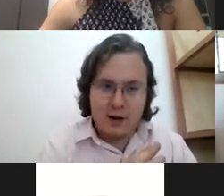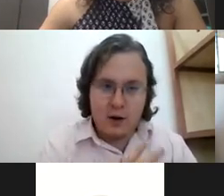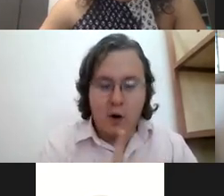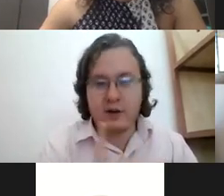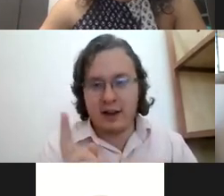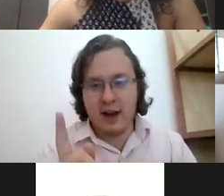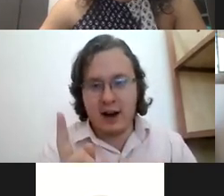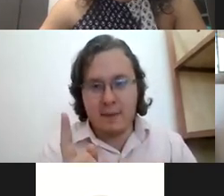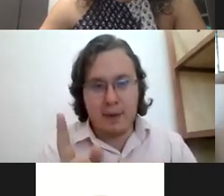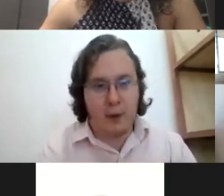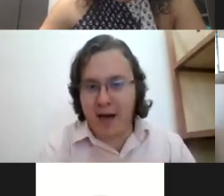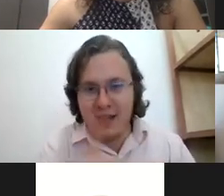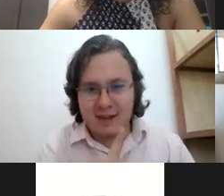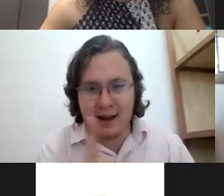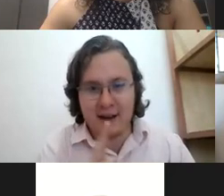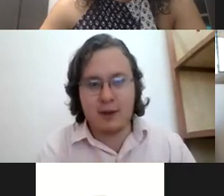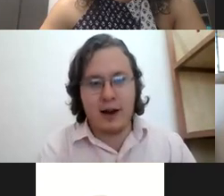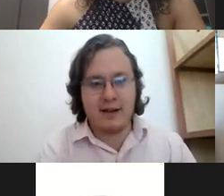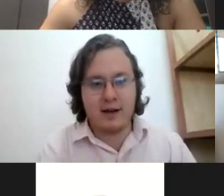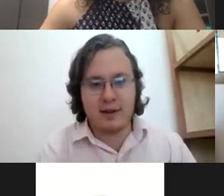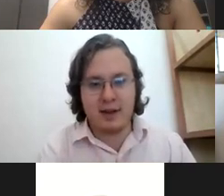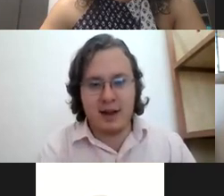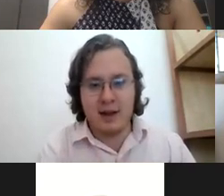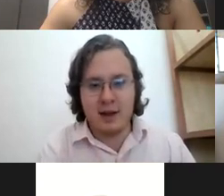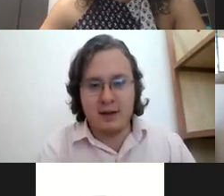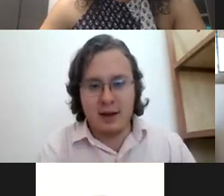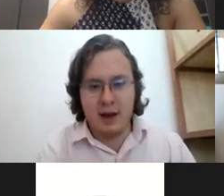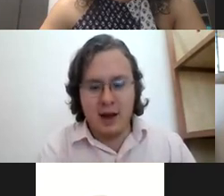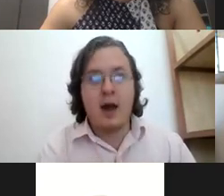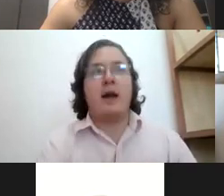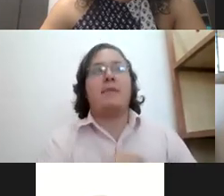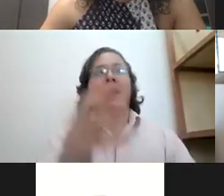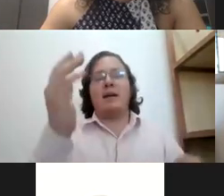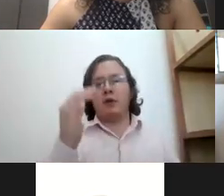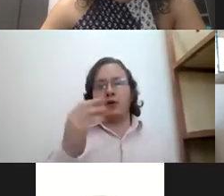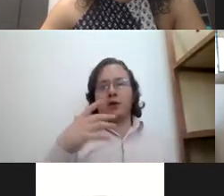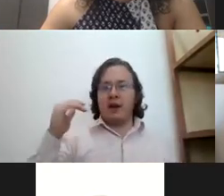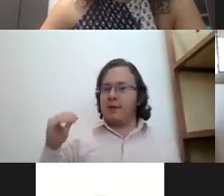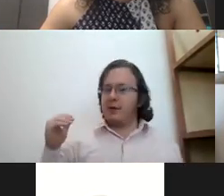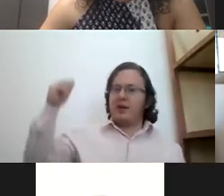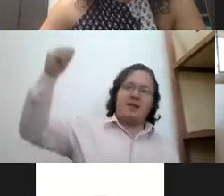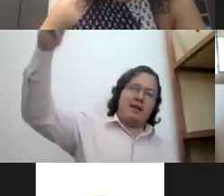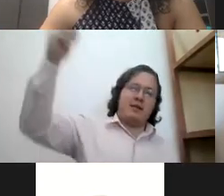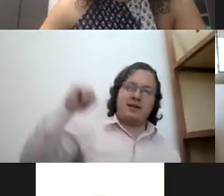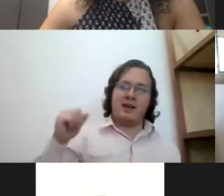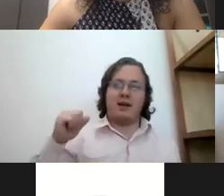o se adquiere pero nadie está exento de la discapacidad ¿sí? imaginemos nosotros que digamos una edad más avanzada